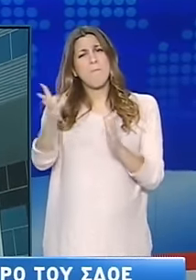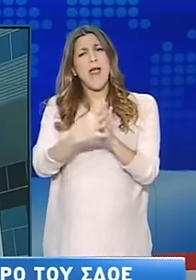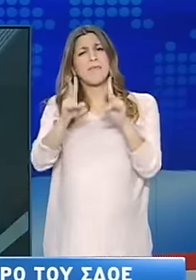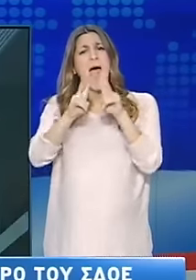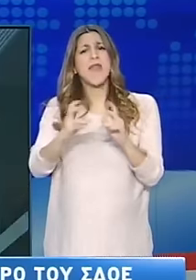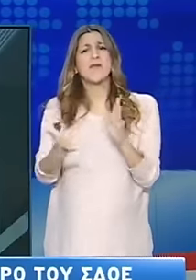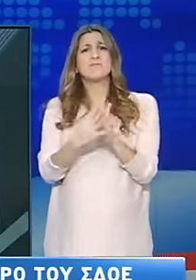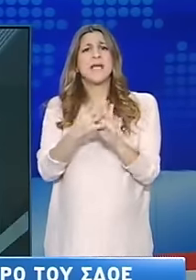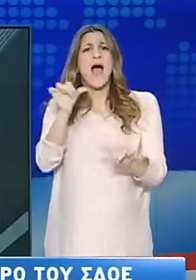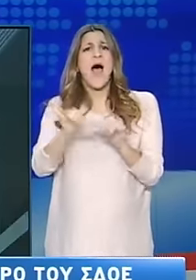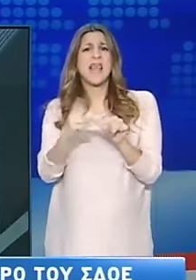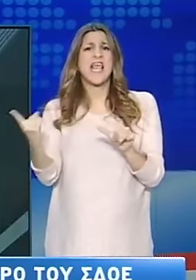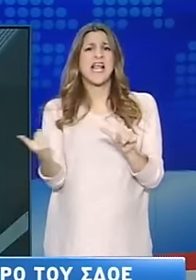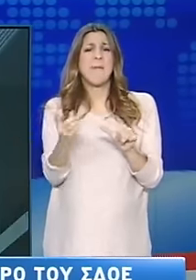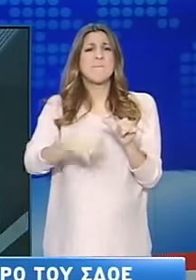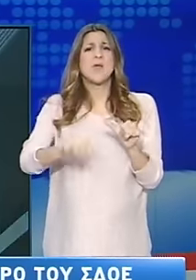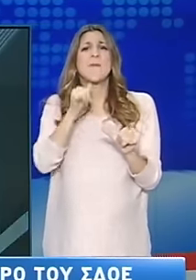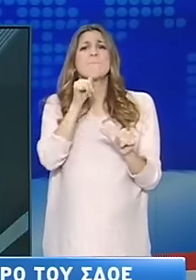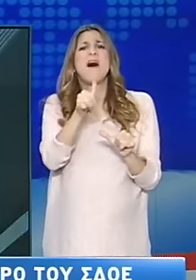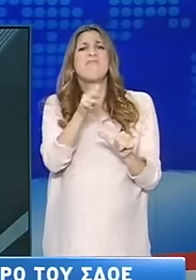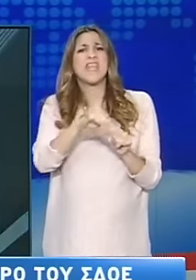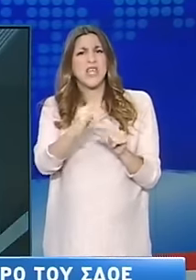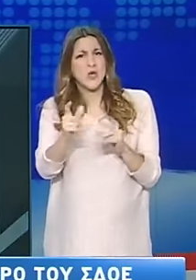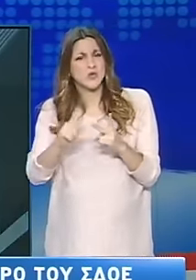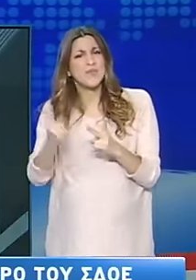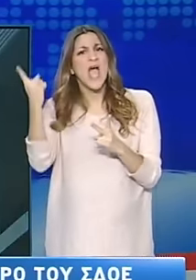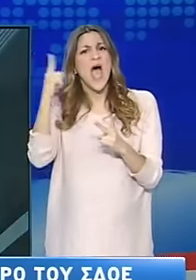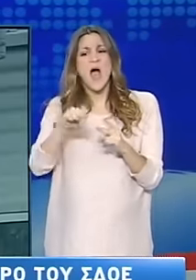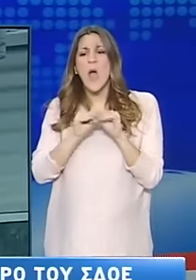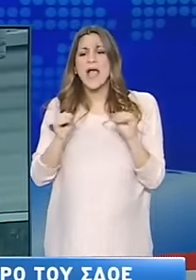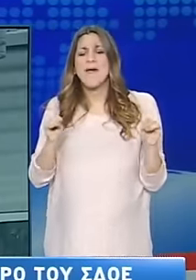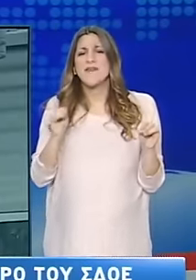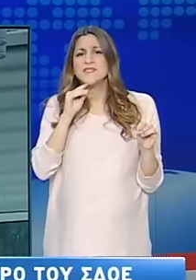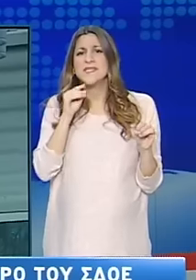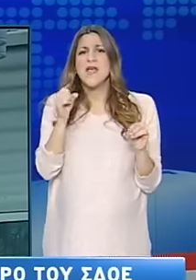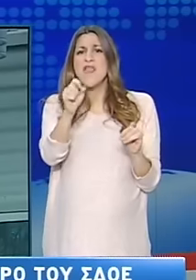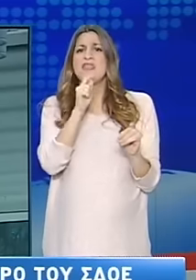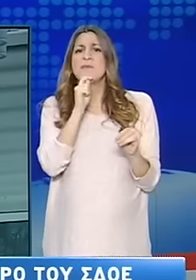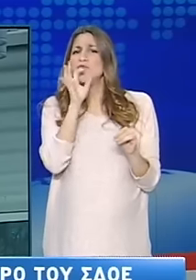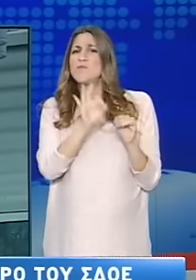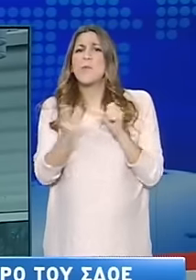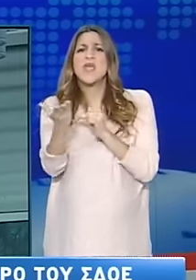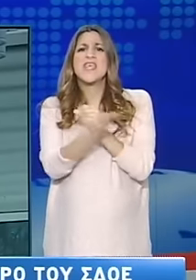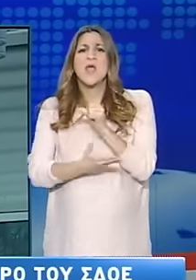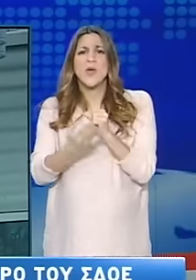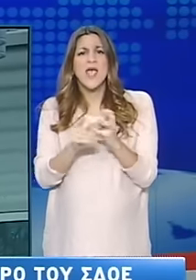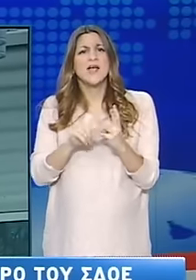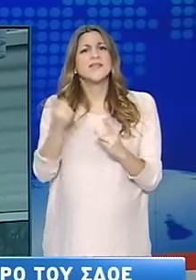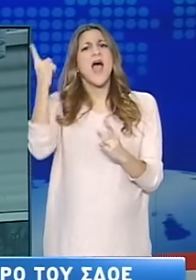κλιματική αλλαγή στον Μαυρίκιο, να εκπαιδεύσουν δημοσιογράφους στη Γεωργία και να ενισχύσουν τον Κουτζαράτ στο Πακιστάν. Ο